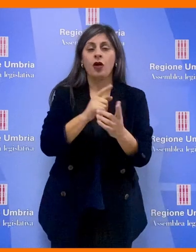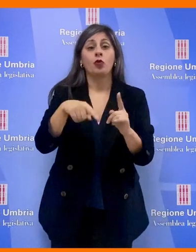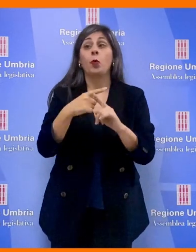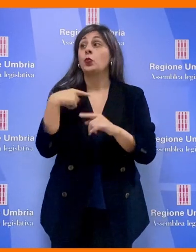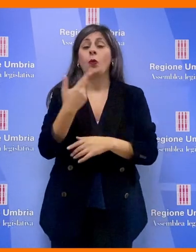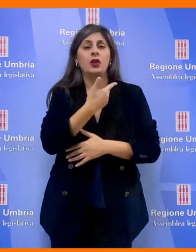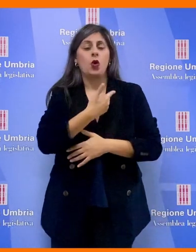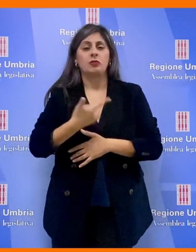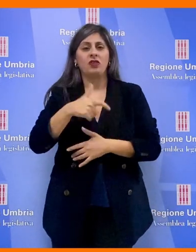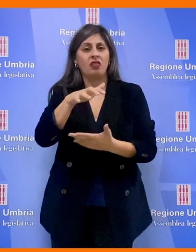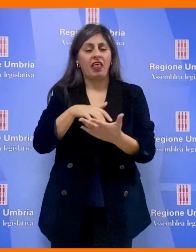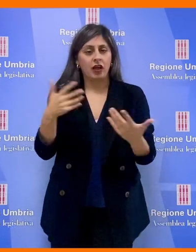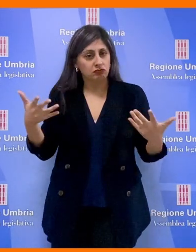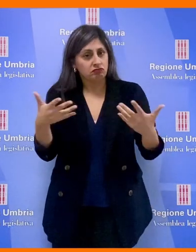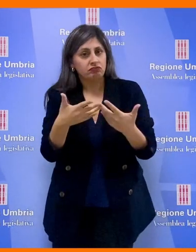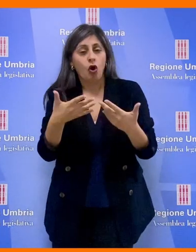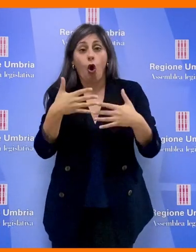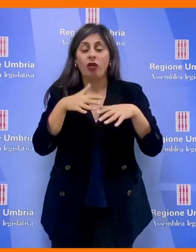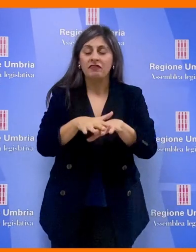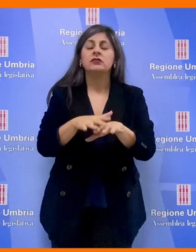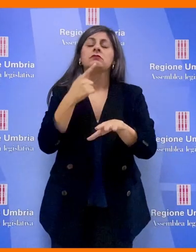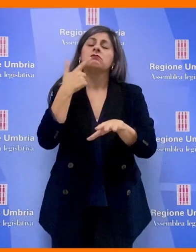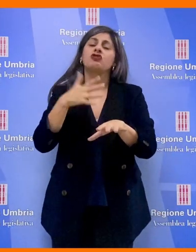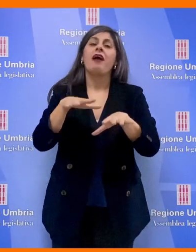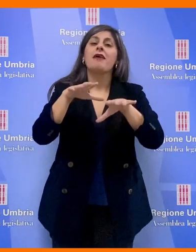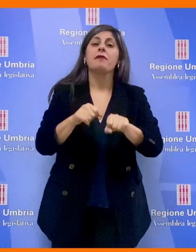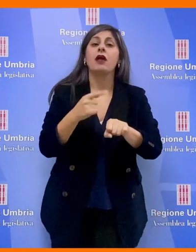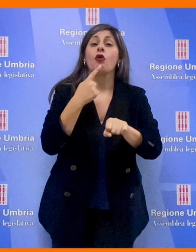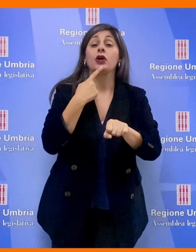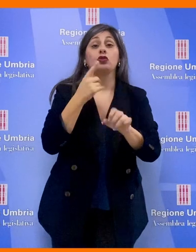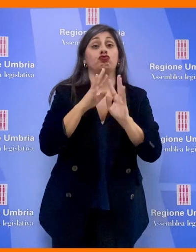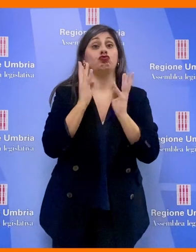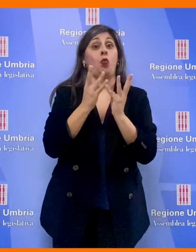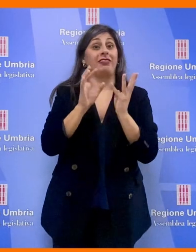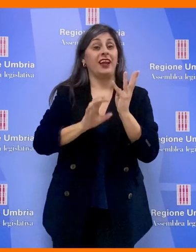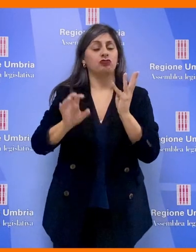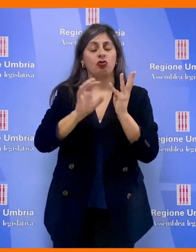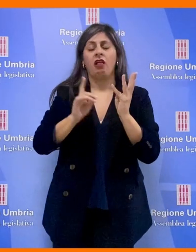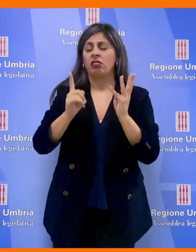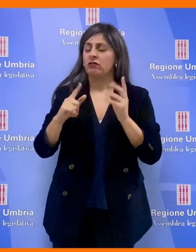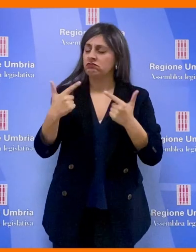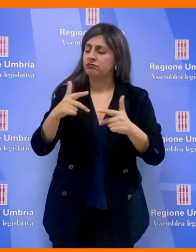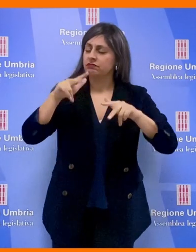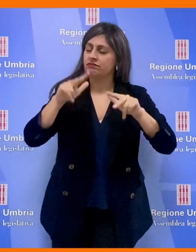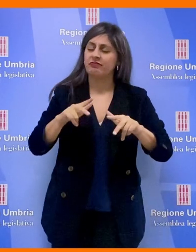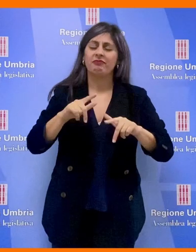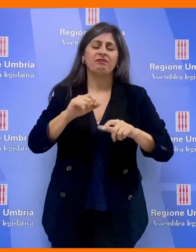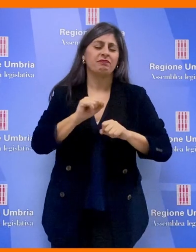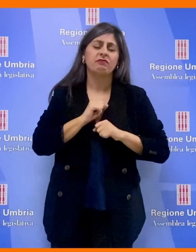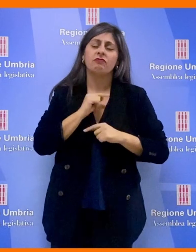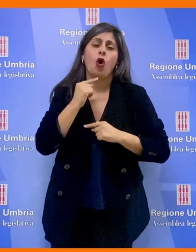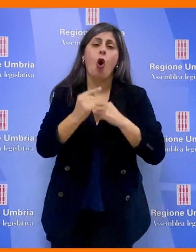consiglieri per la condivisione del testo, impegna la Giunta regionale a sostenere e garantire e assicurare continuità e